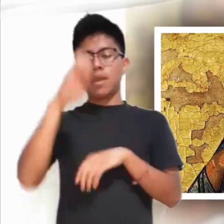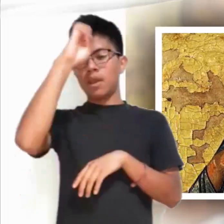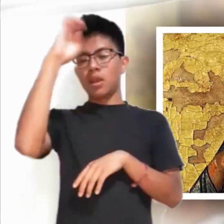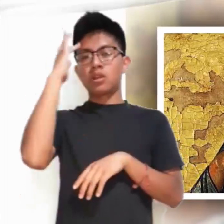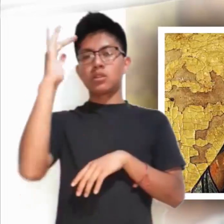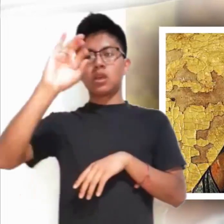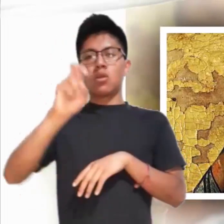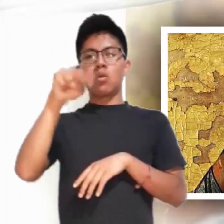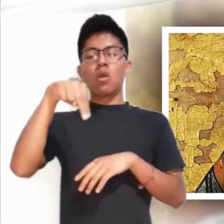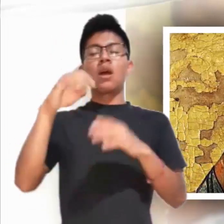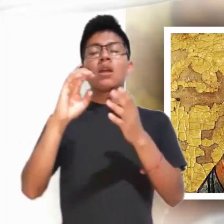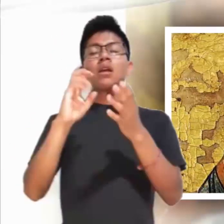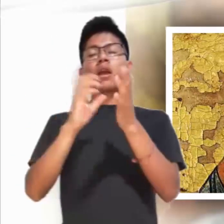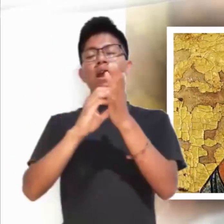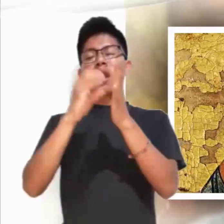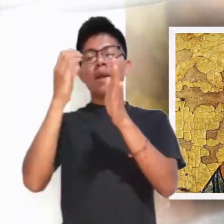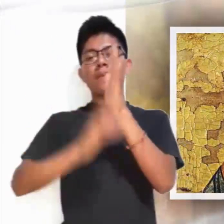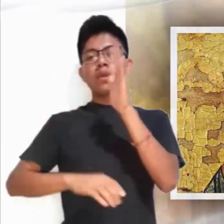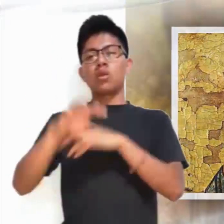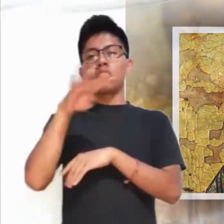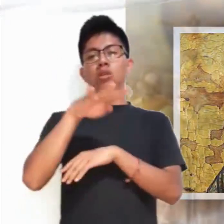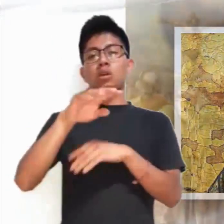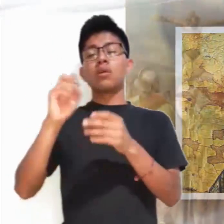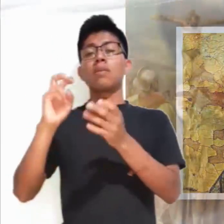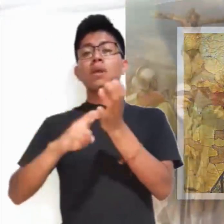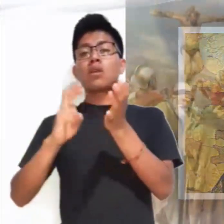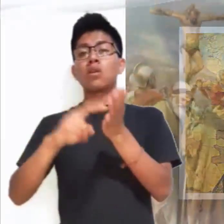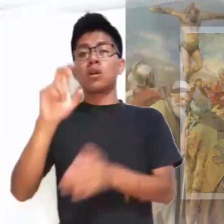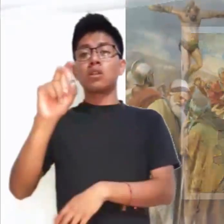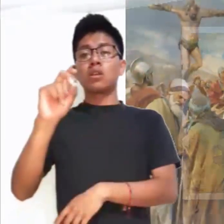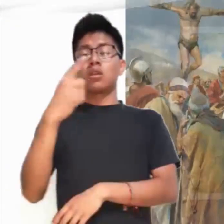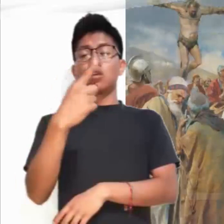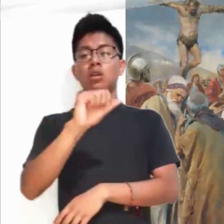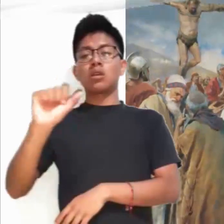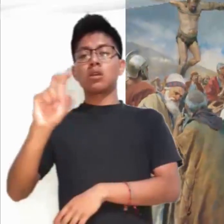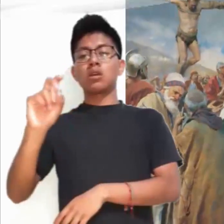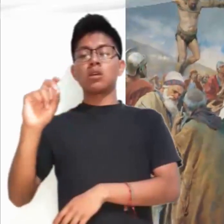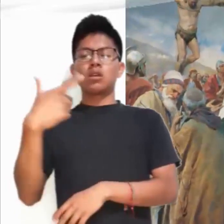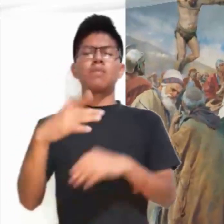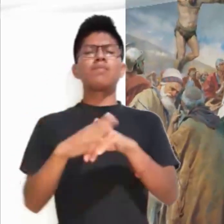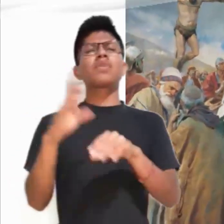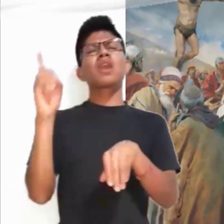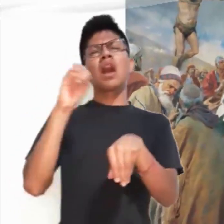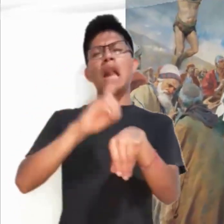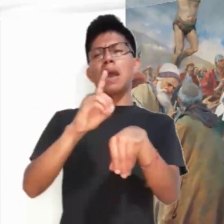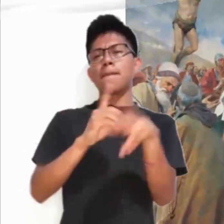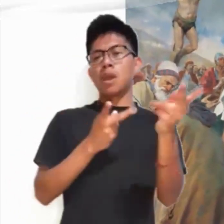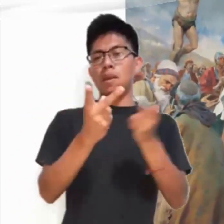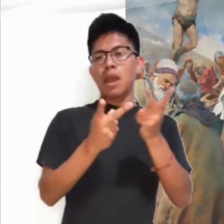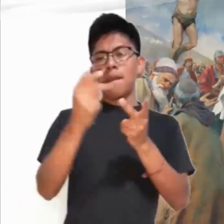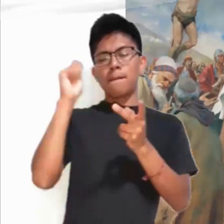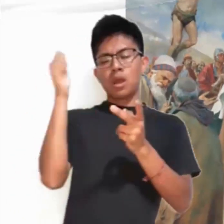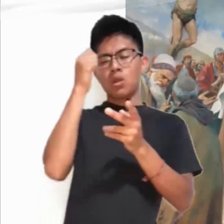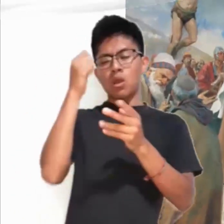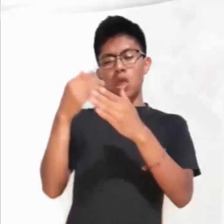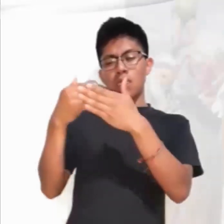19, 31 al 37 ¿Cómo era día de la preparación de la Pascua para